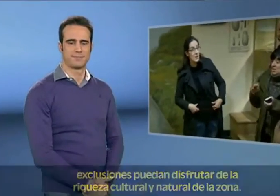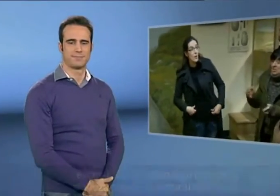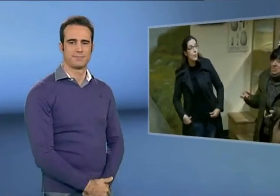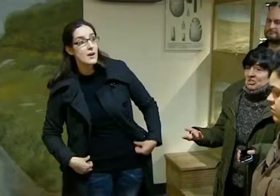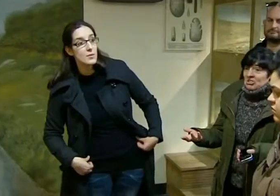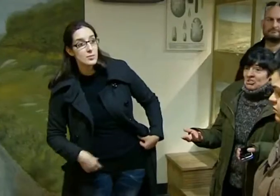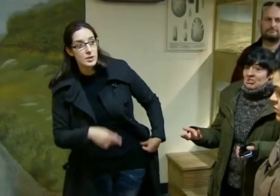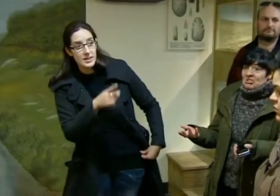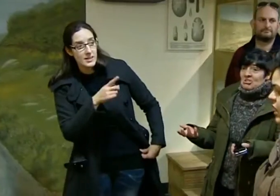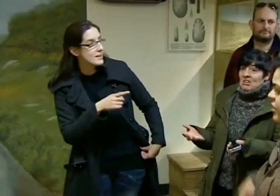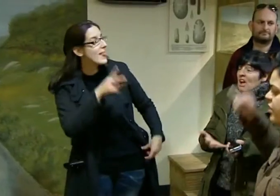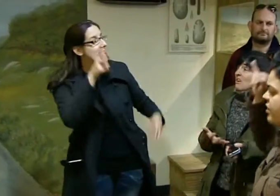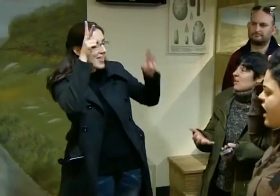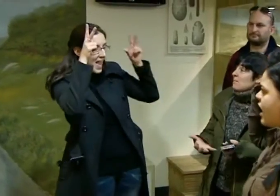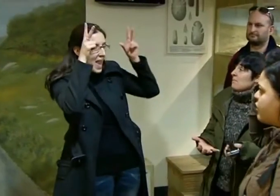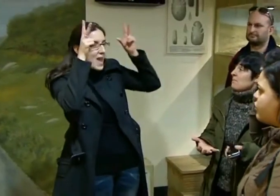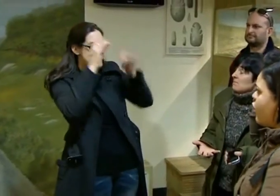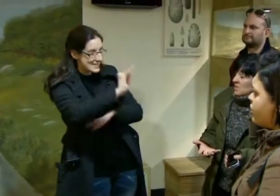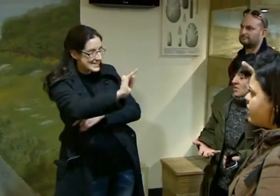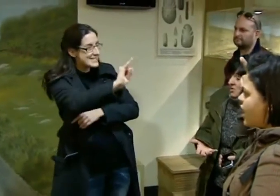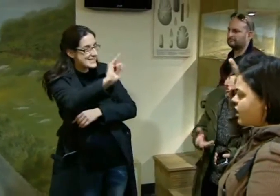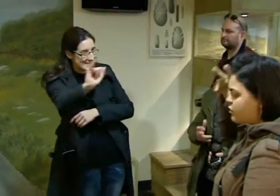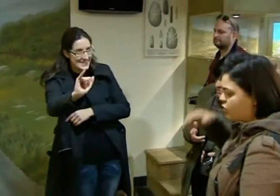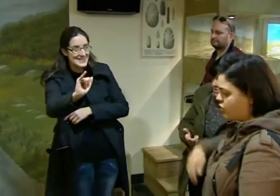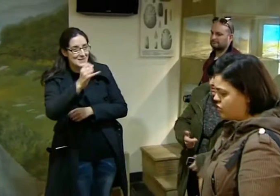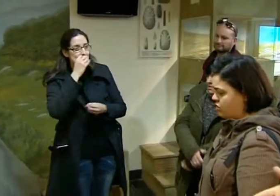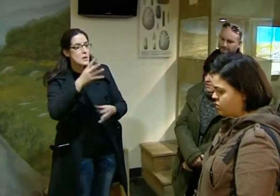Un cerdo por ahí. cerdo. Un cerdo. Macho o femenino.